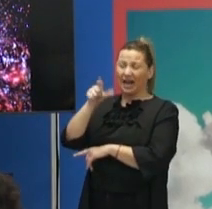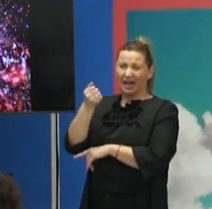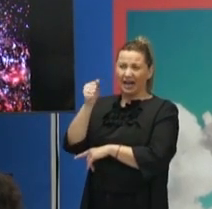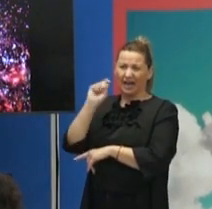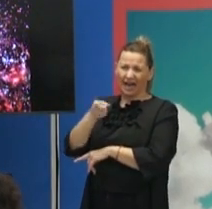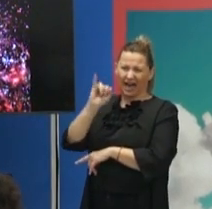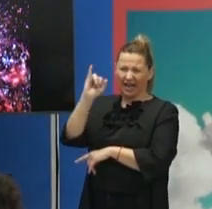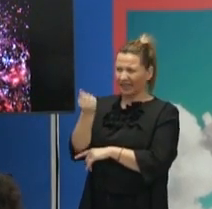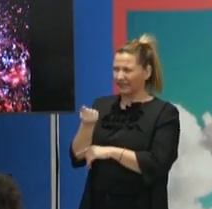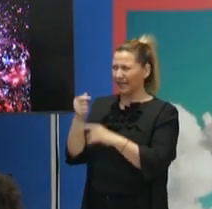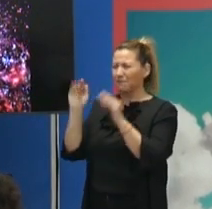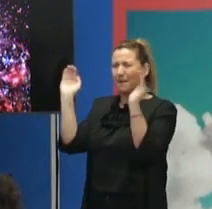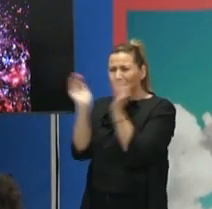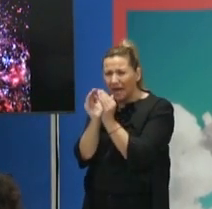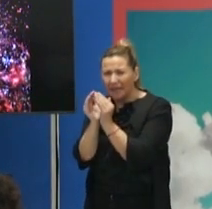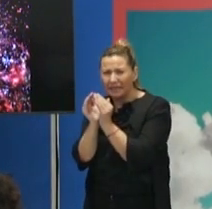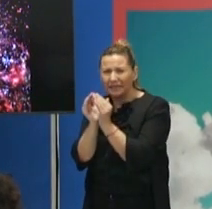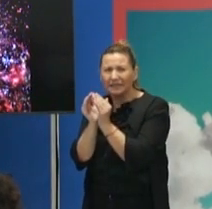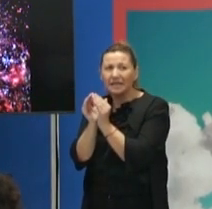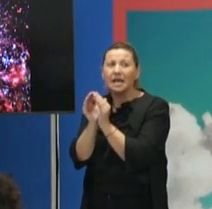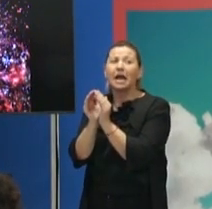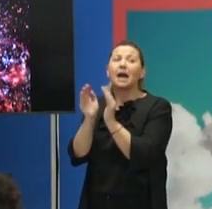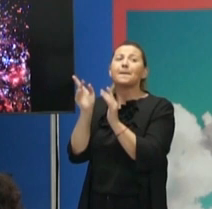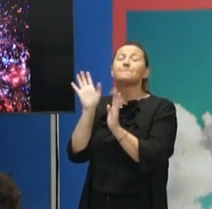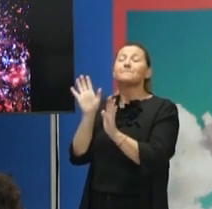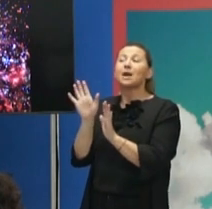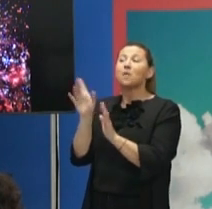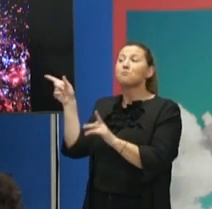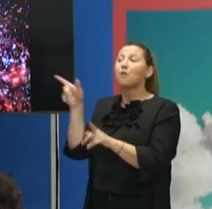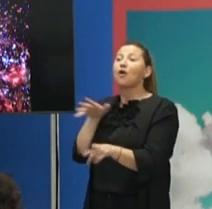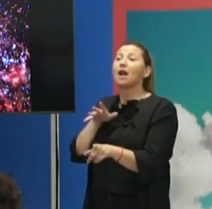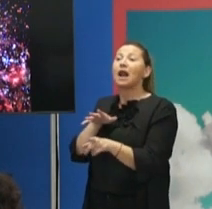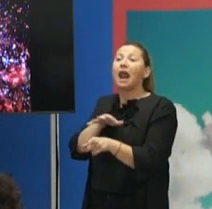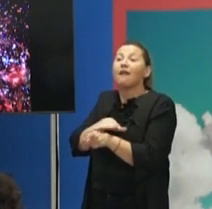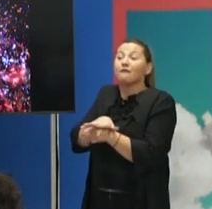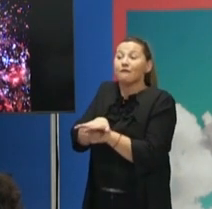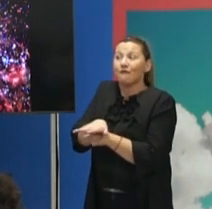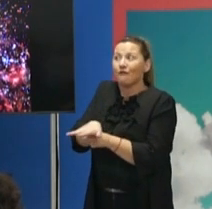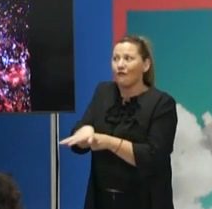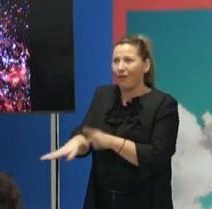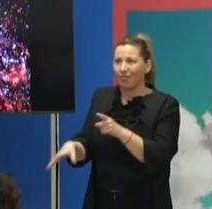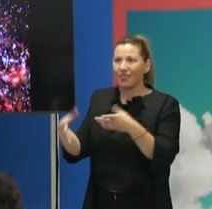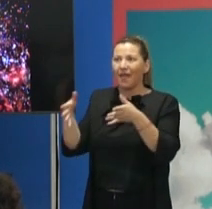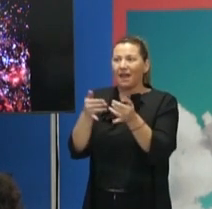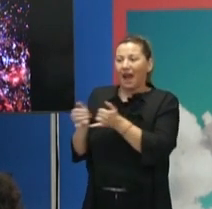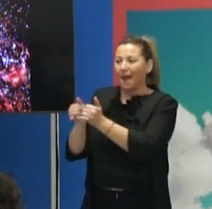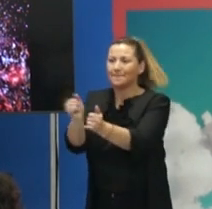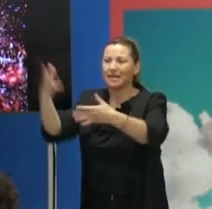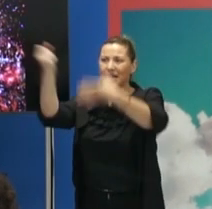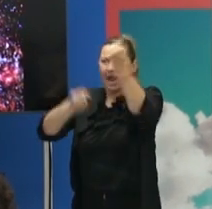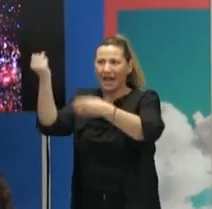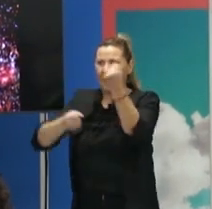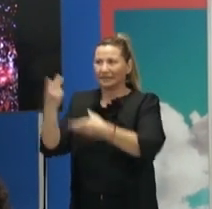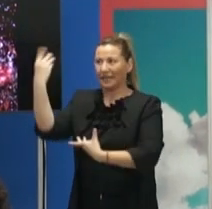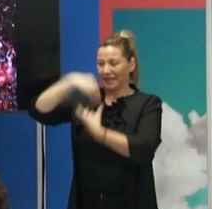incluso más grandes que las que se pueden producir en la Vía Láctea, es precisamente por el flujo gravitacional de la Vía Láctea que hace que se acumule el gas que